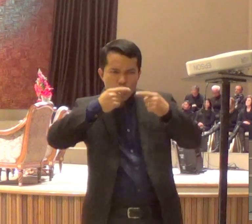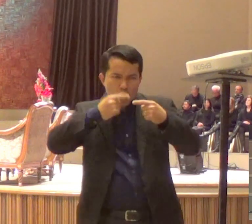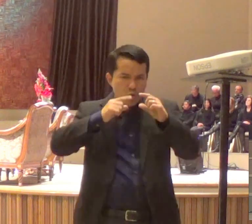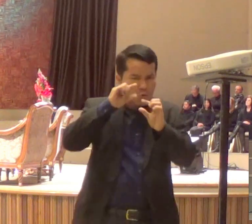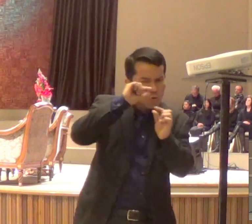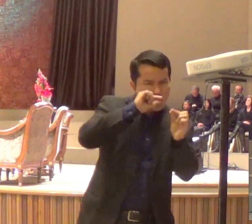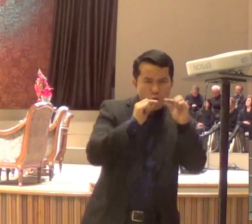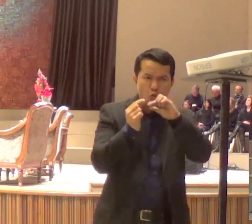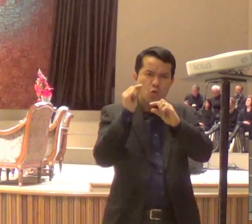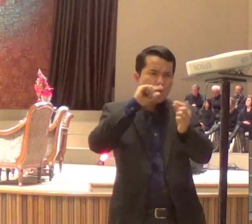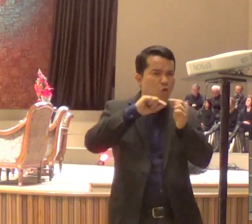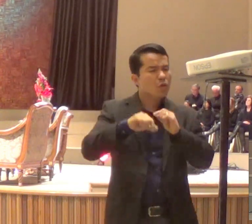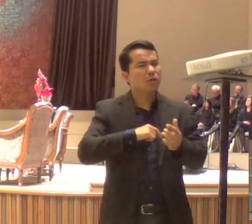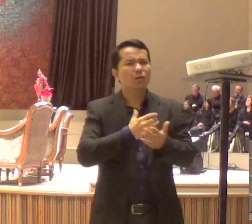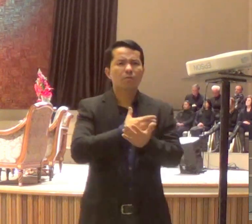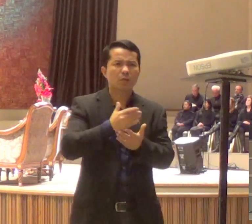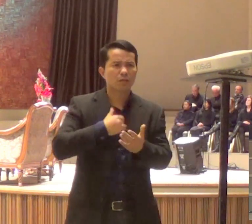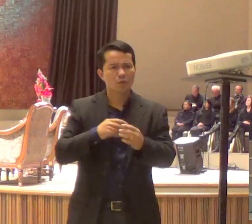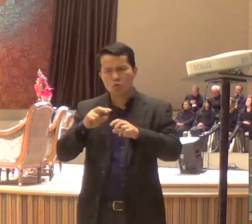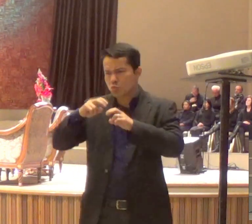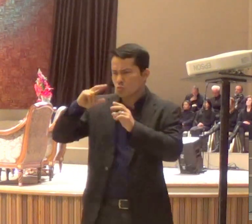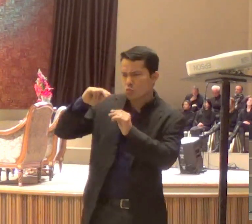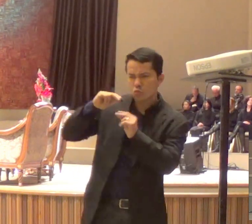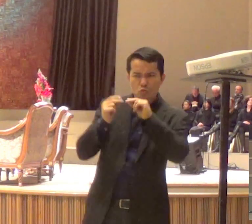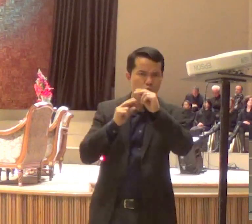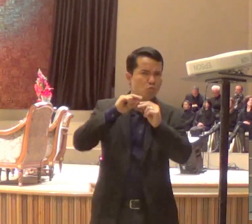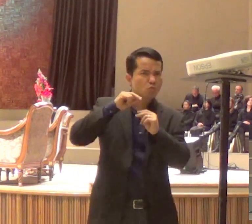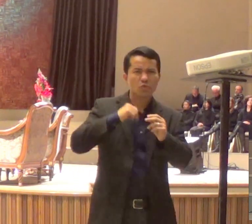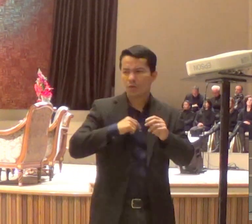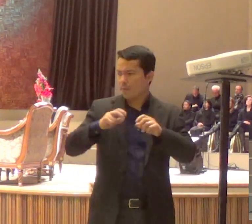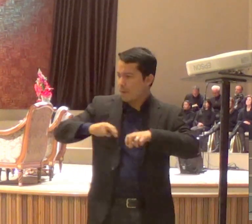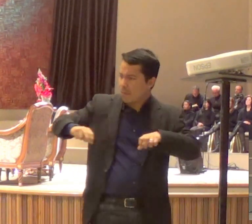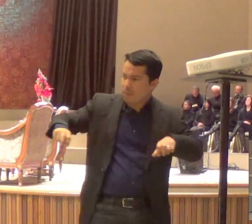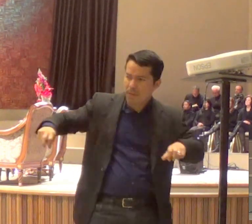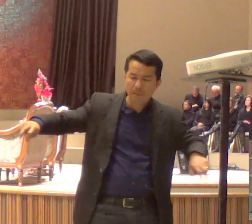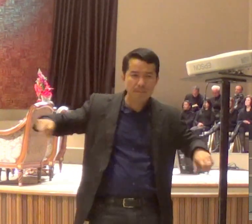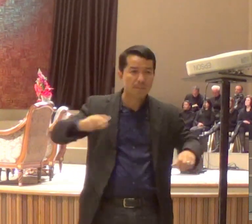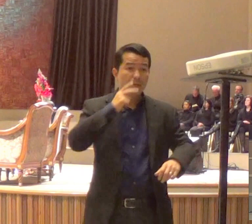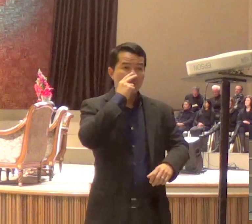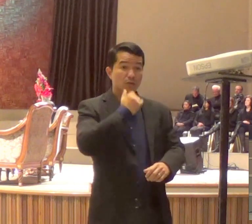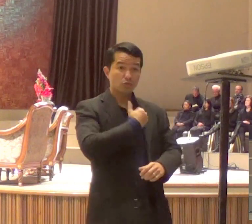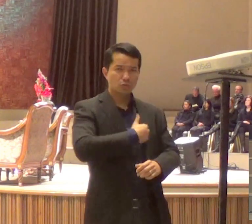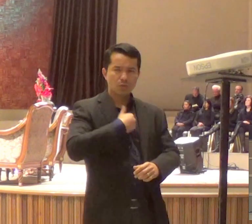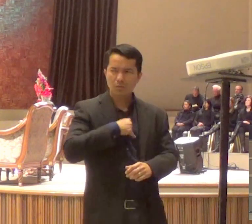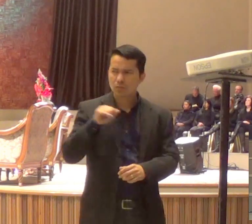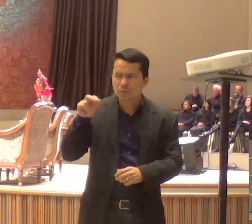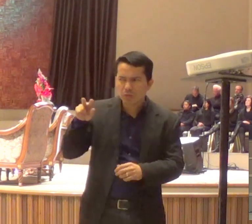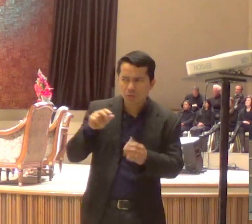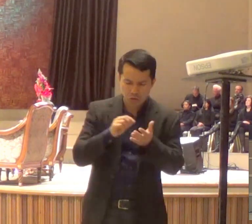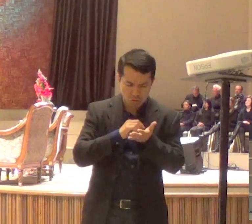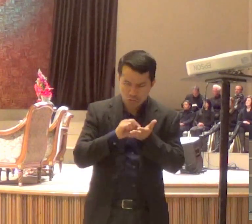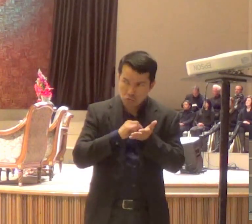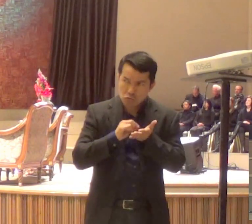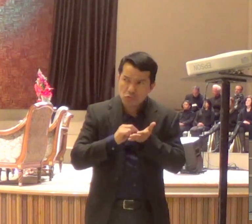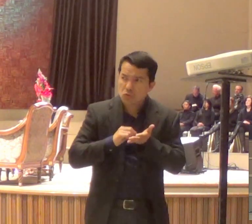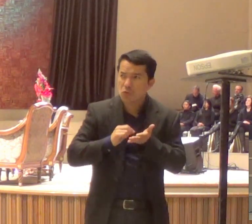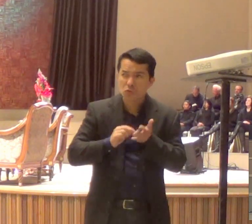aconteceu naquele jantar. Então, João anotou lá a conversa. O que que Jesus ensinou? Ele está